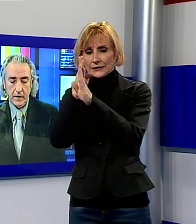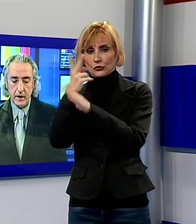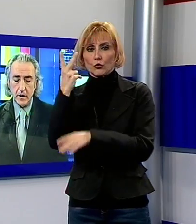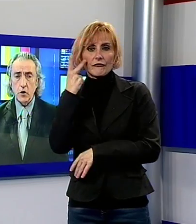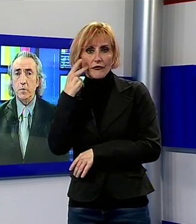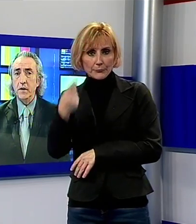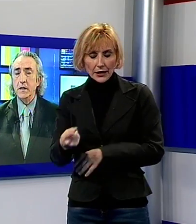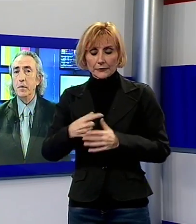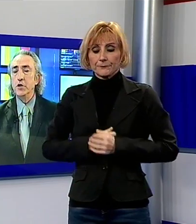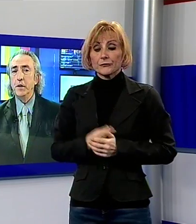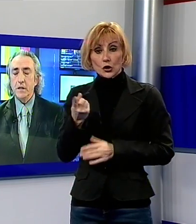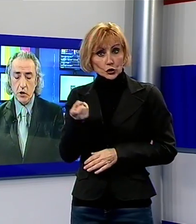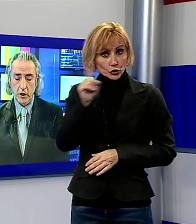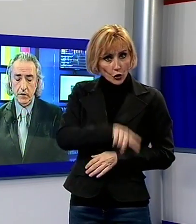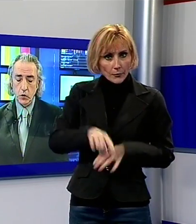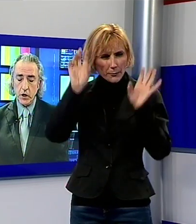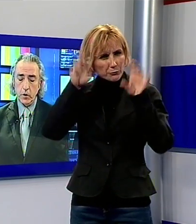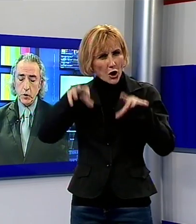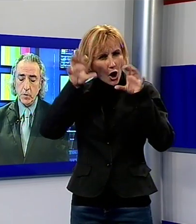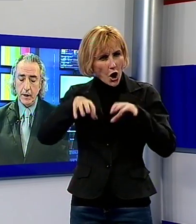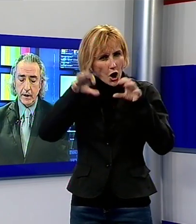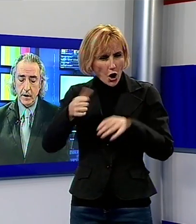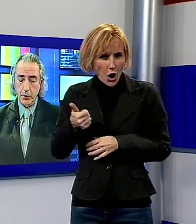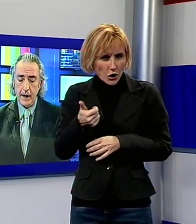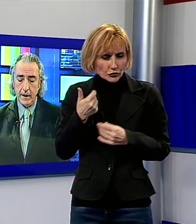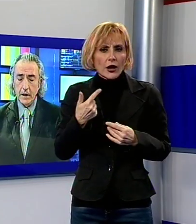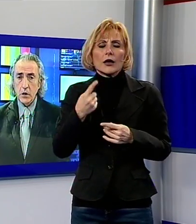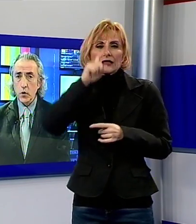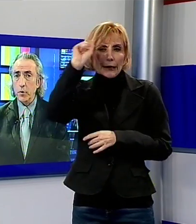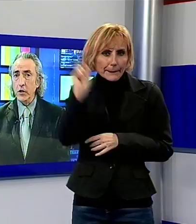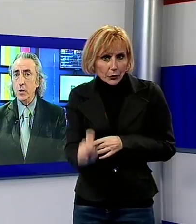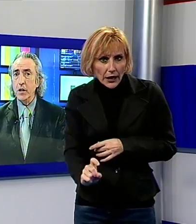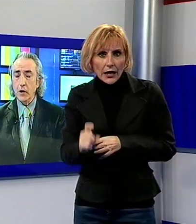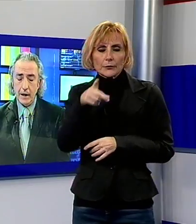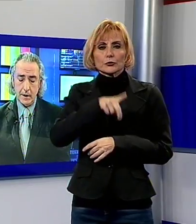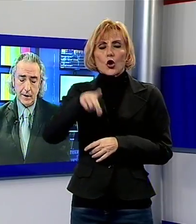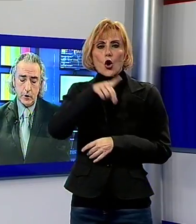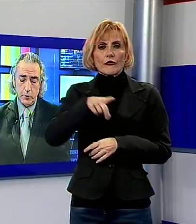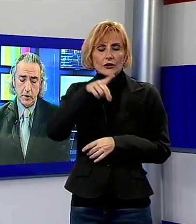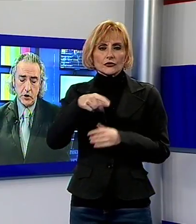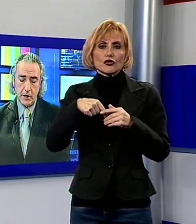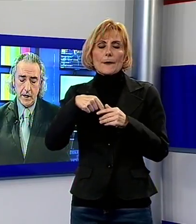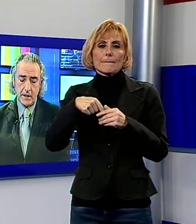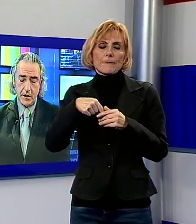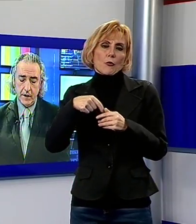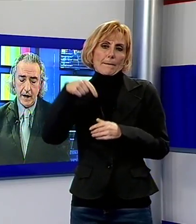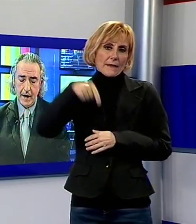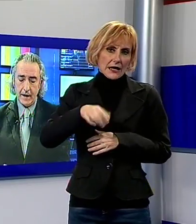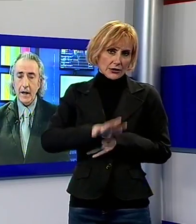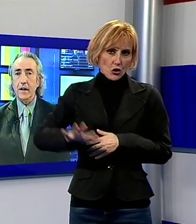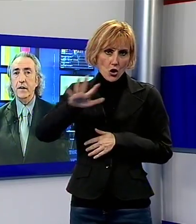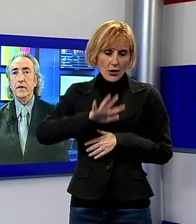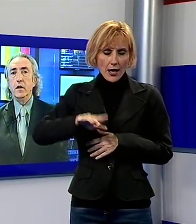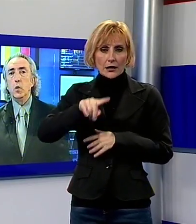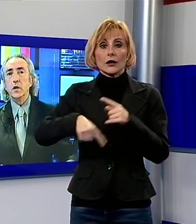giornata di venerdì sono previste precipitazioni diffuse con possibilità di temporali sulle province meridionali tra il tardo pomeriggio e la sera e si rivedrà